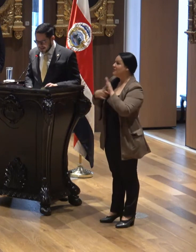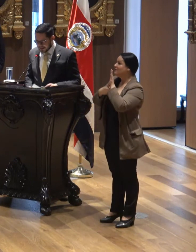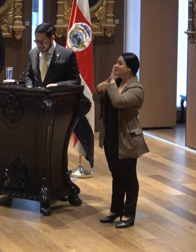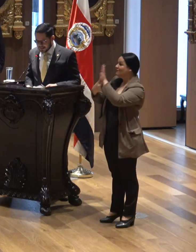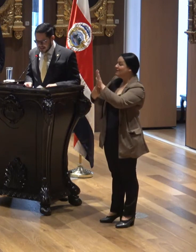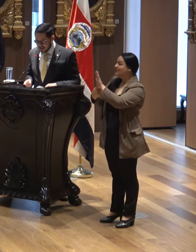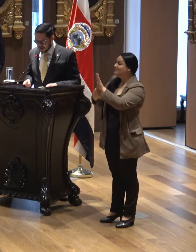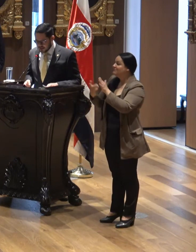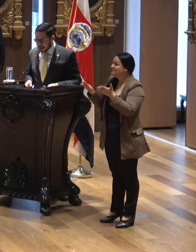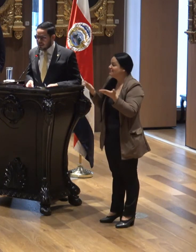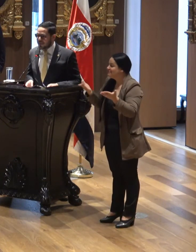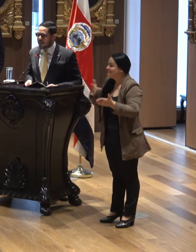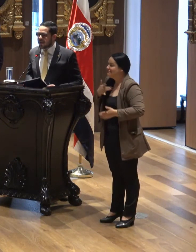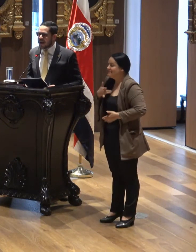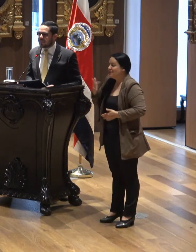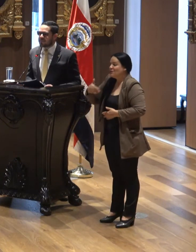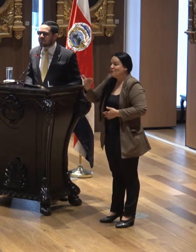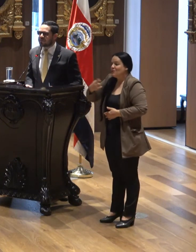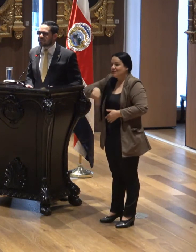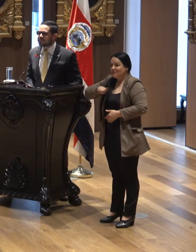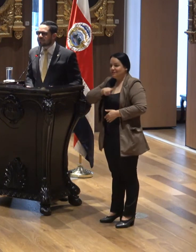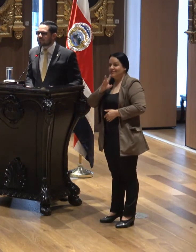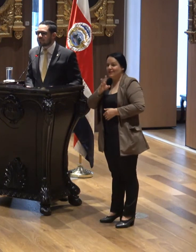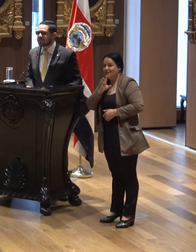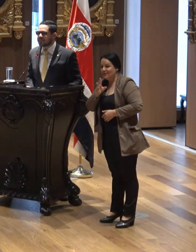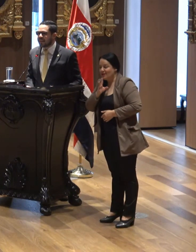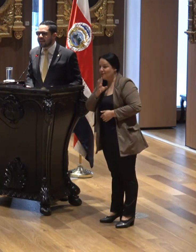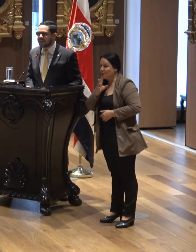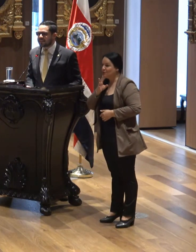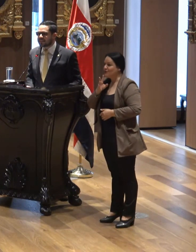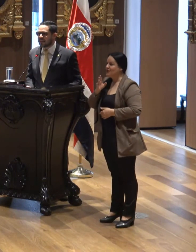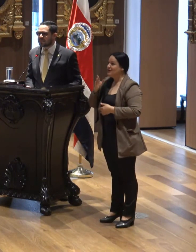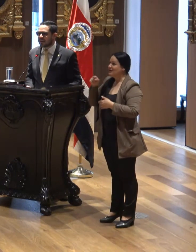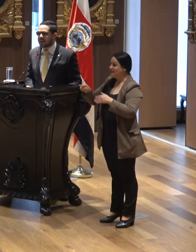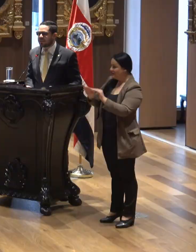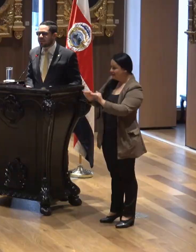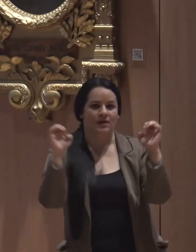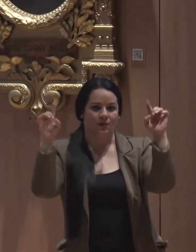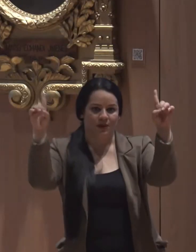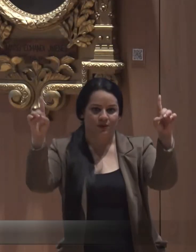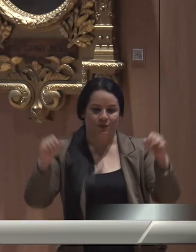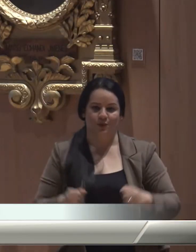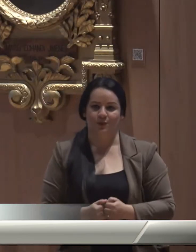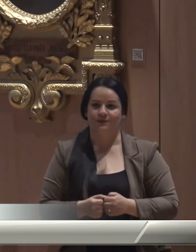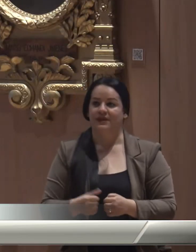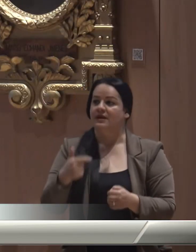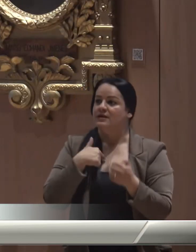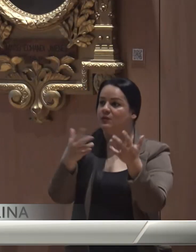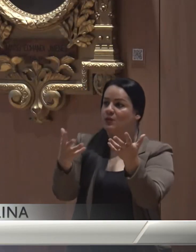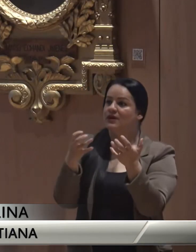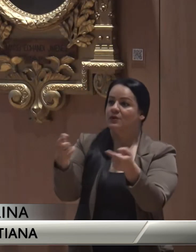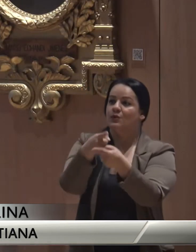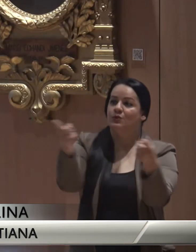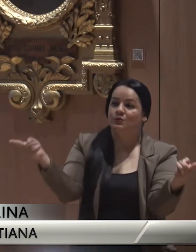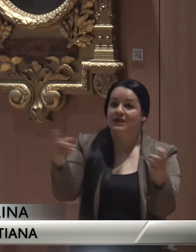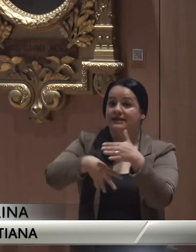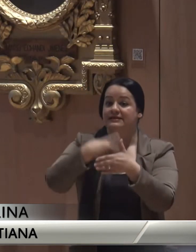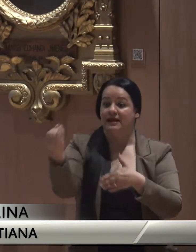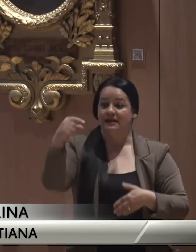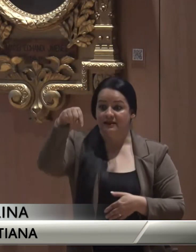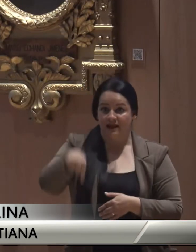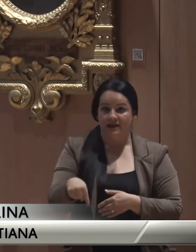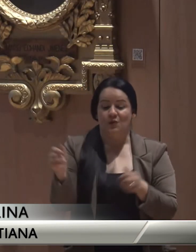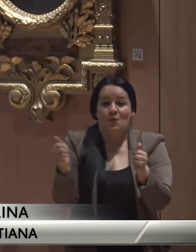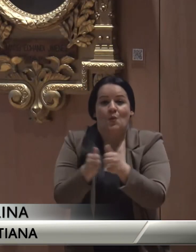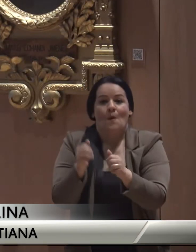Juventud, Niñez y Adolescencia y además es el diputado más joven de esta administración, comentó. Y quiero que ustedes salgan hoy de acá nada